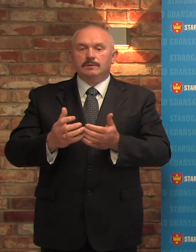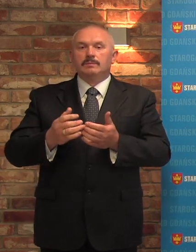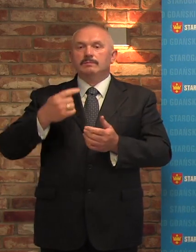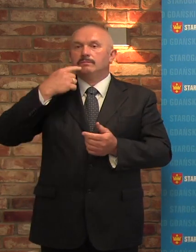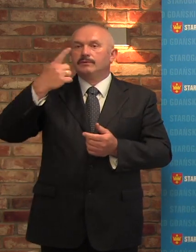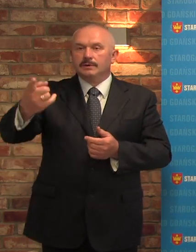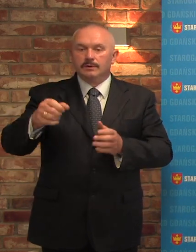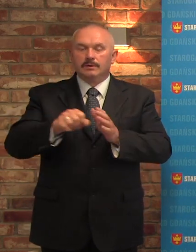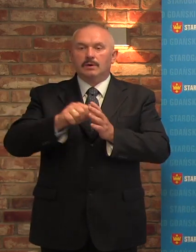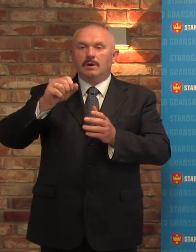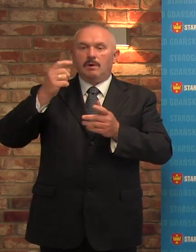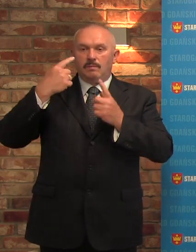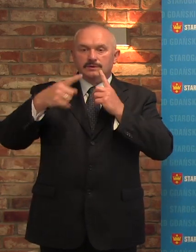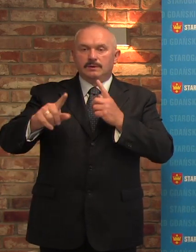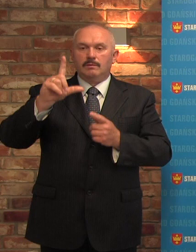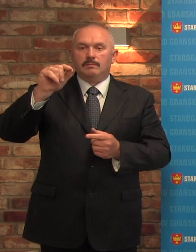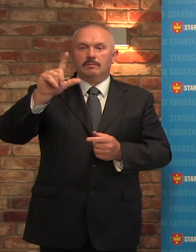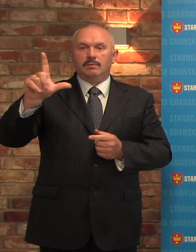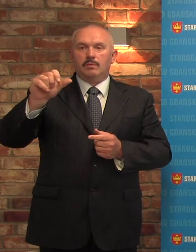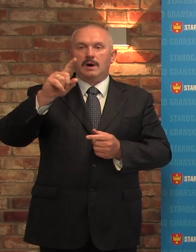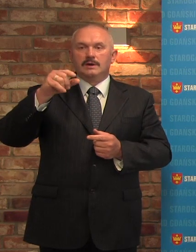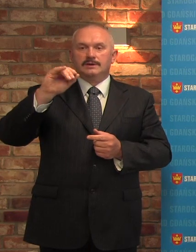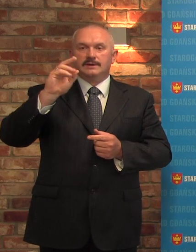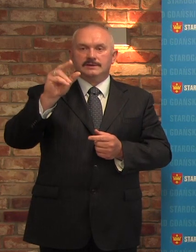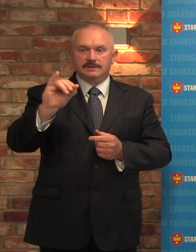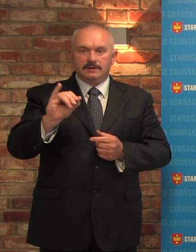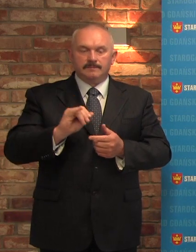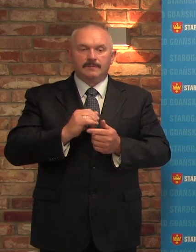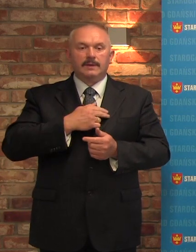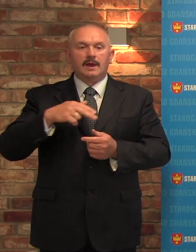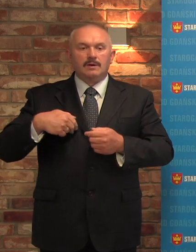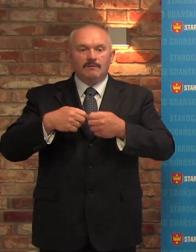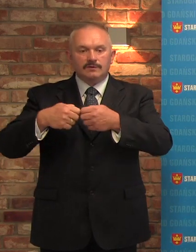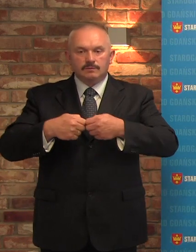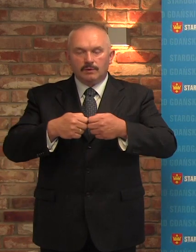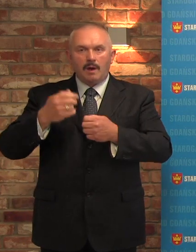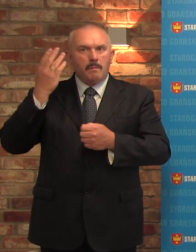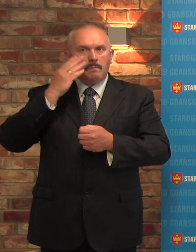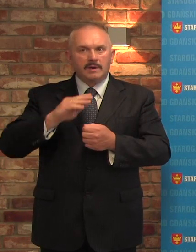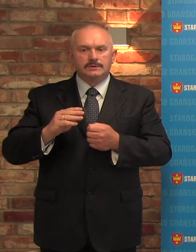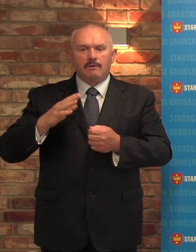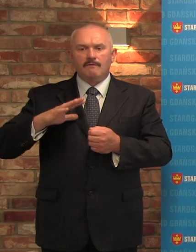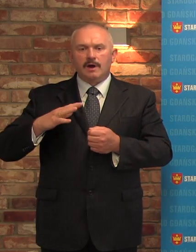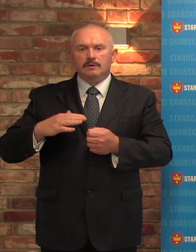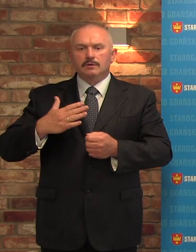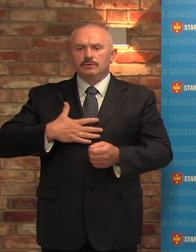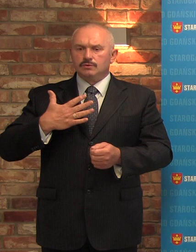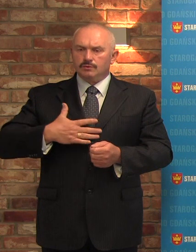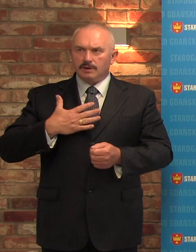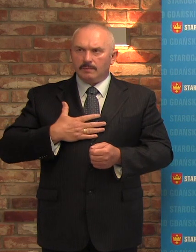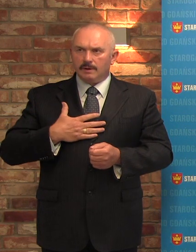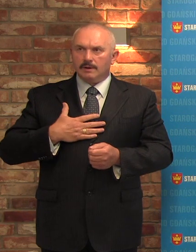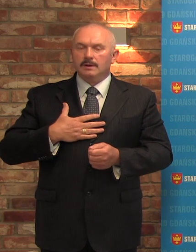Kacpra Płażyńskiego. W naszej wspólnocie bardzo cenimy sobie poczucie wspólnoty i